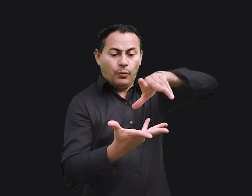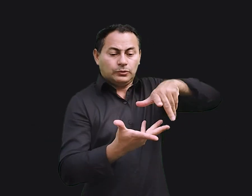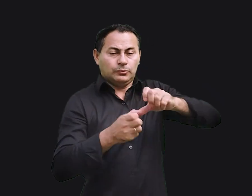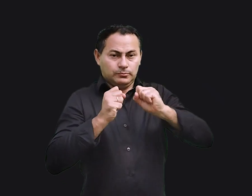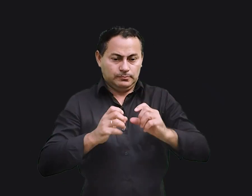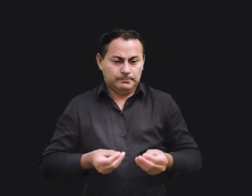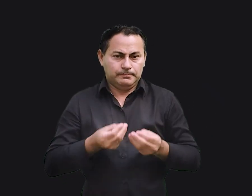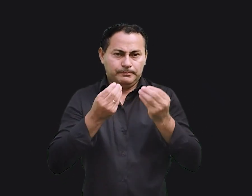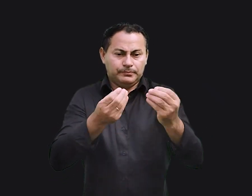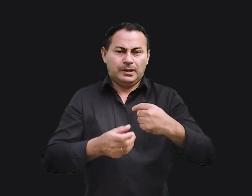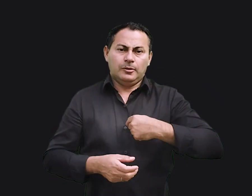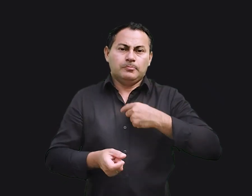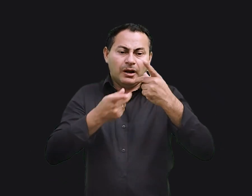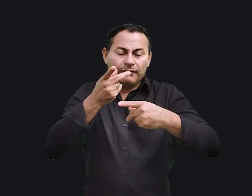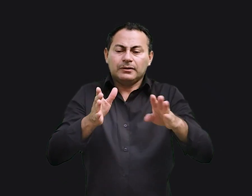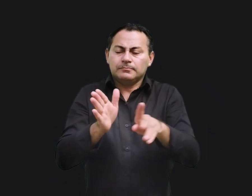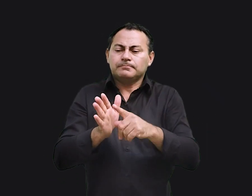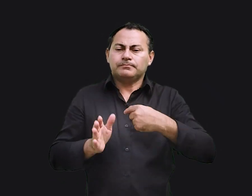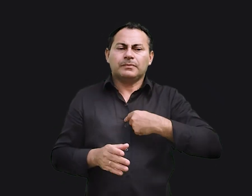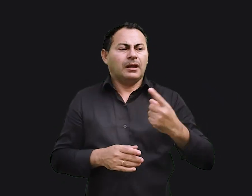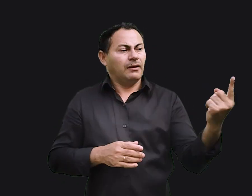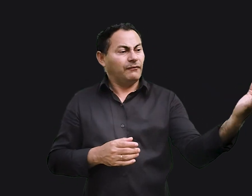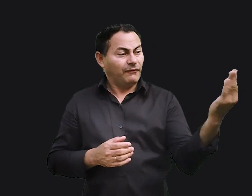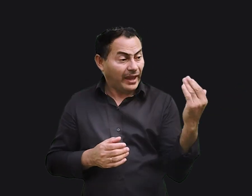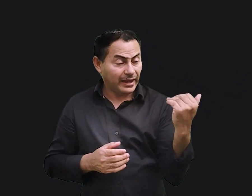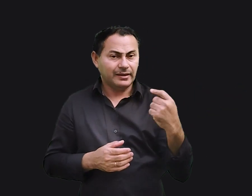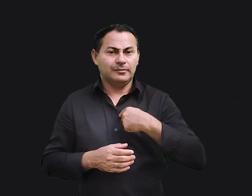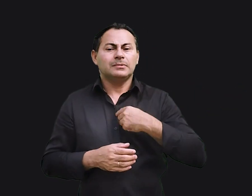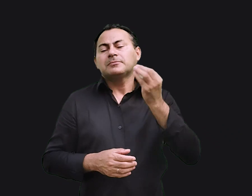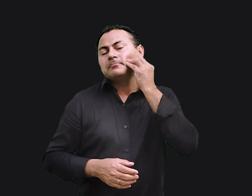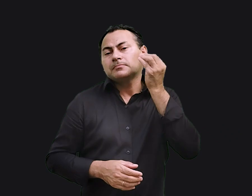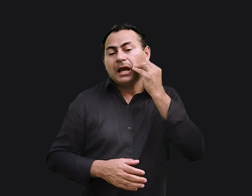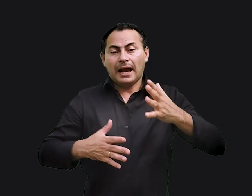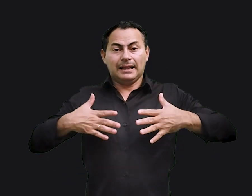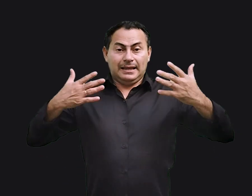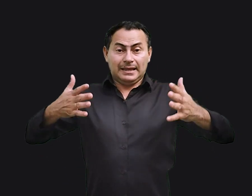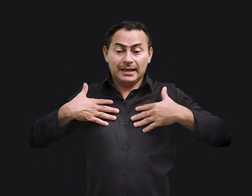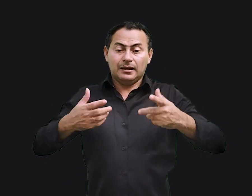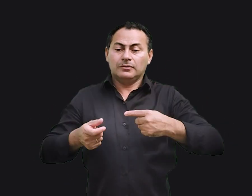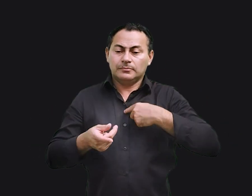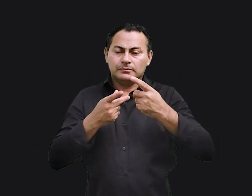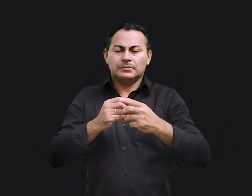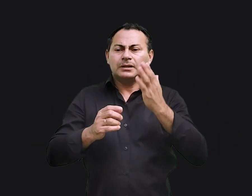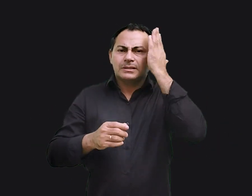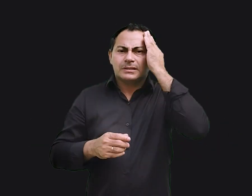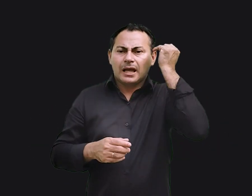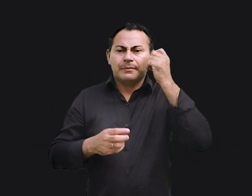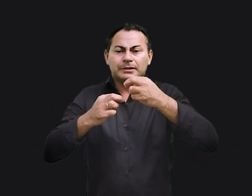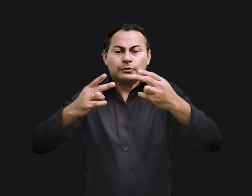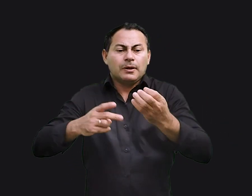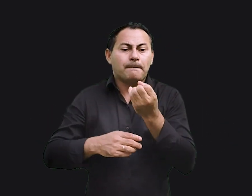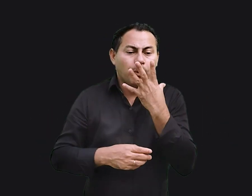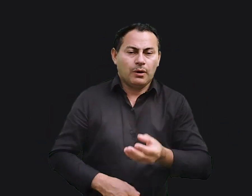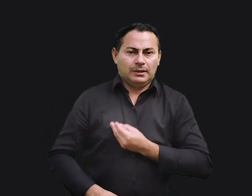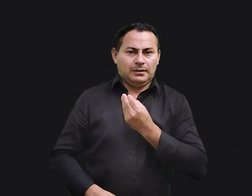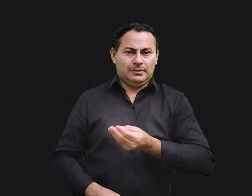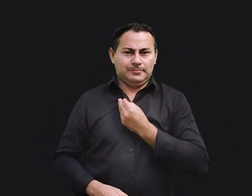oferecer. Eu disse a mim mesmo, venha, experimente alegria, descubra as coisas boas da vida.